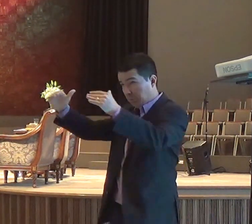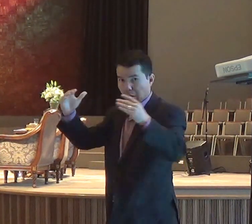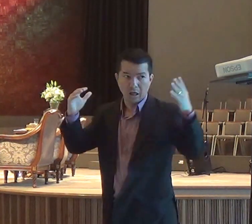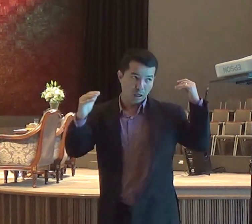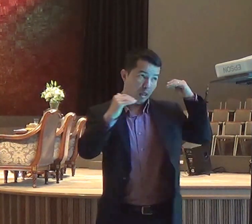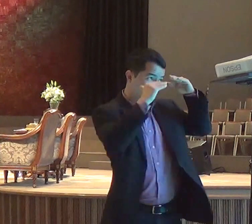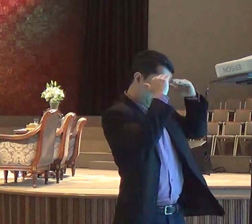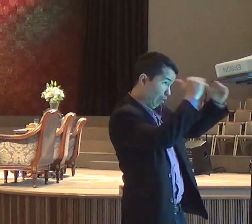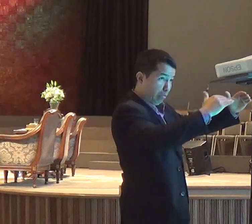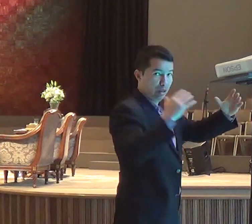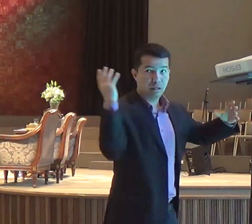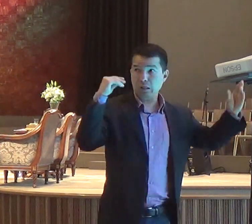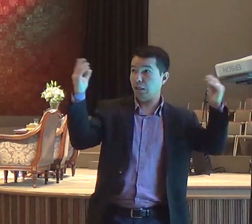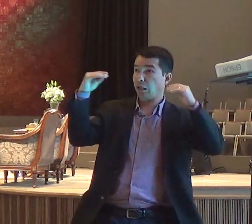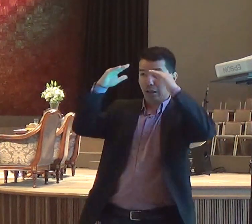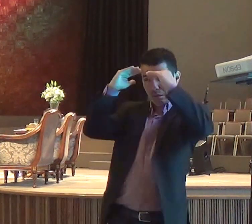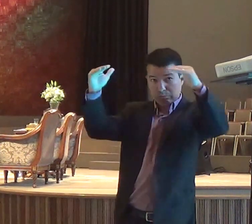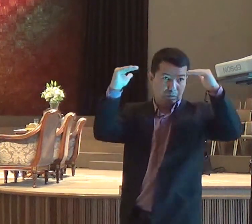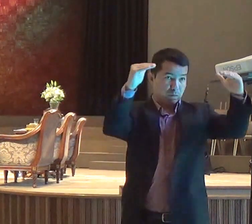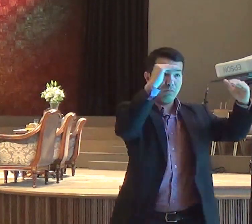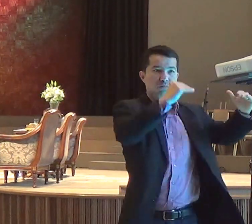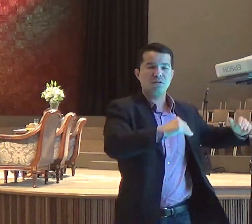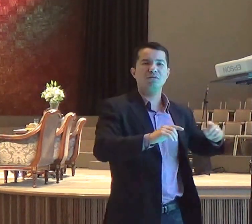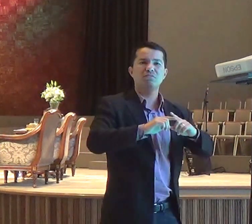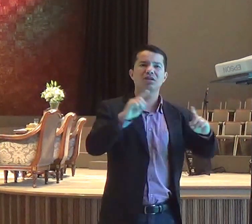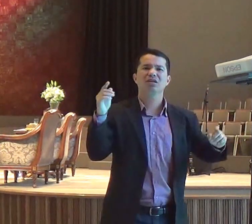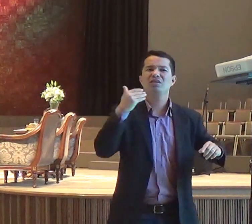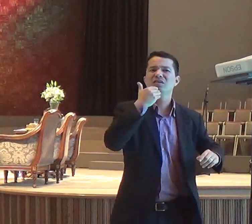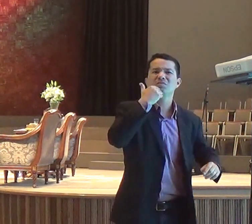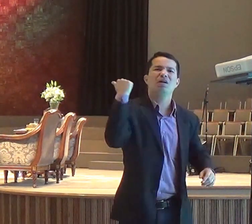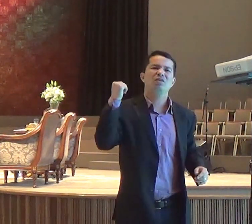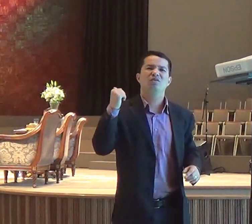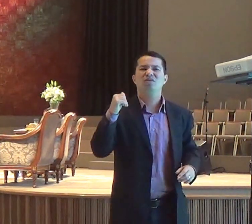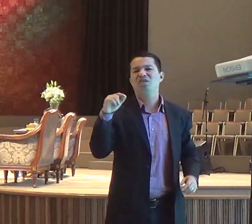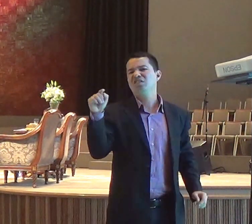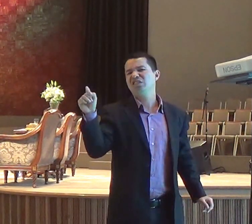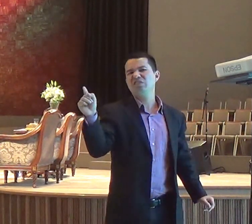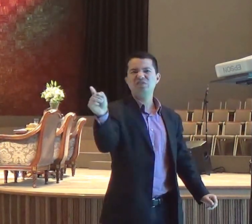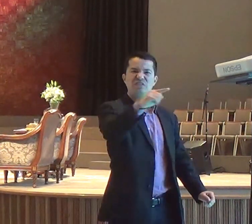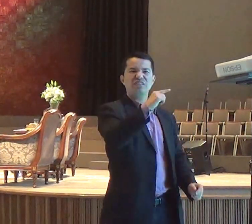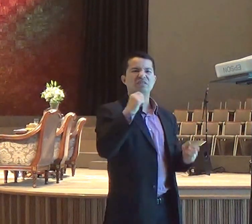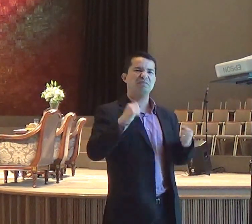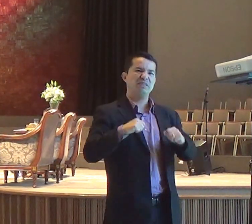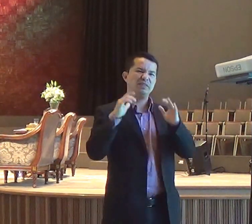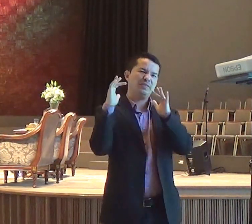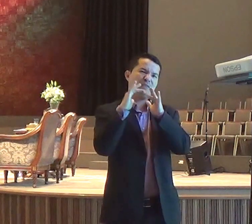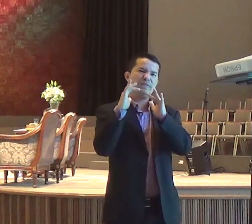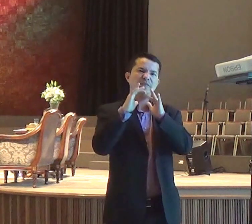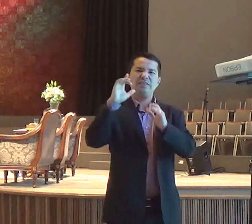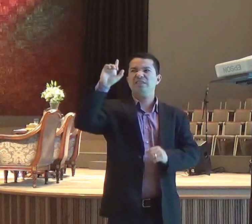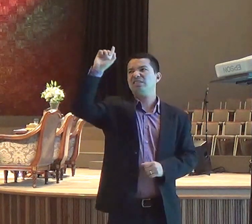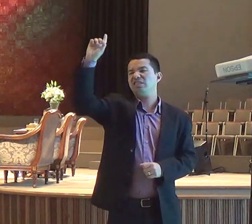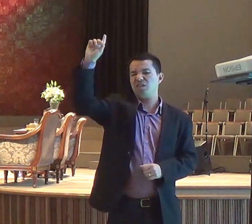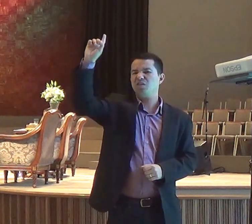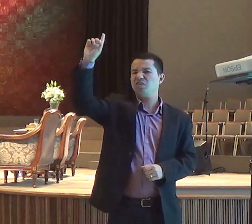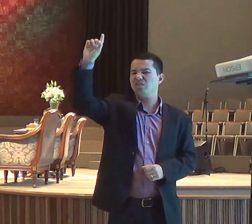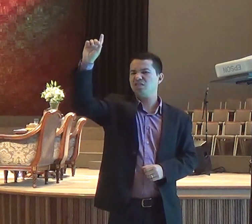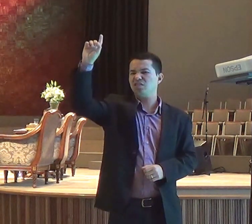desliga, aquilo que está corrompendo, os teus valores, e a gente tem que ter coragem de fazer,